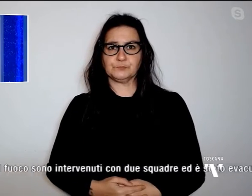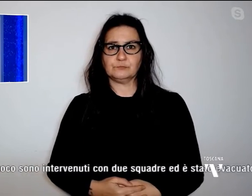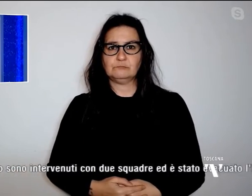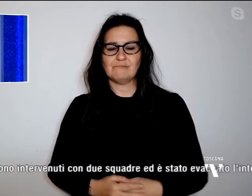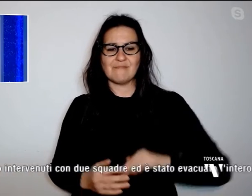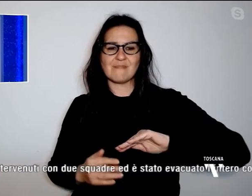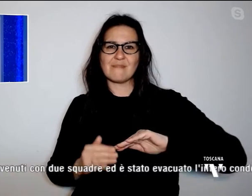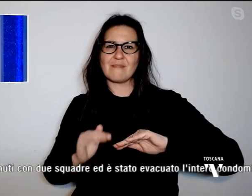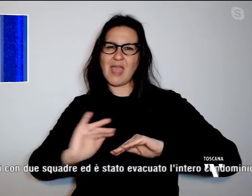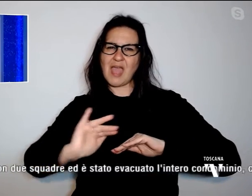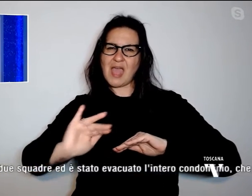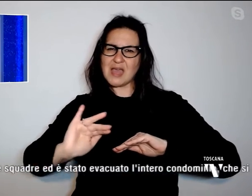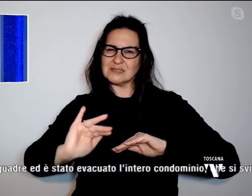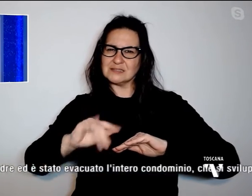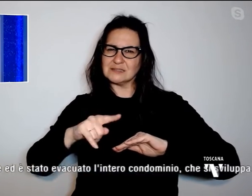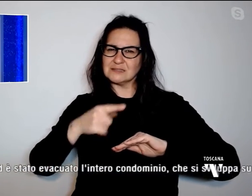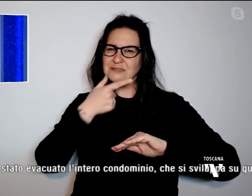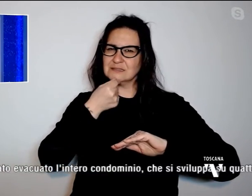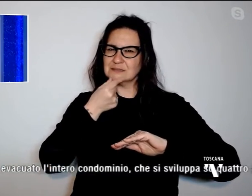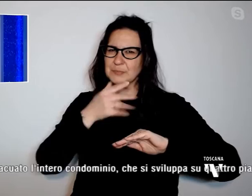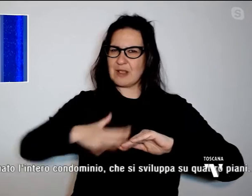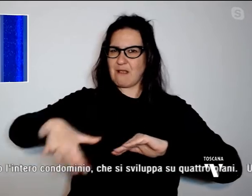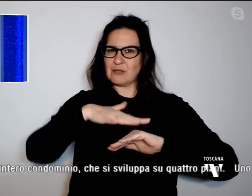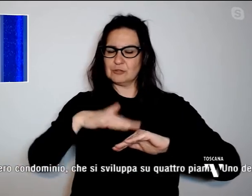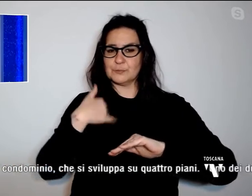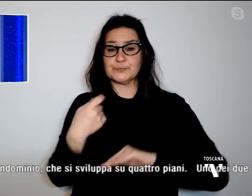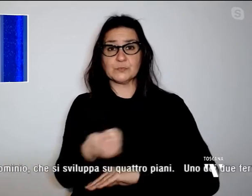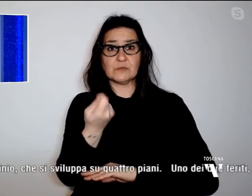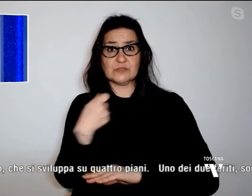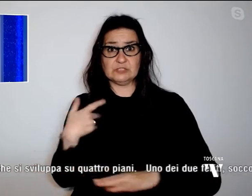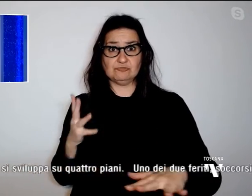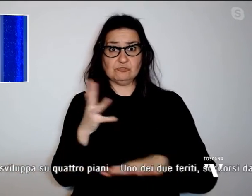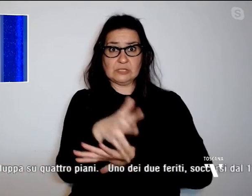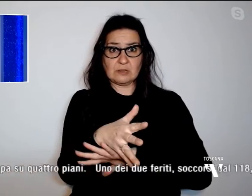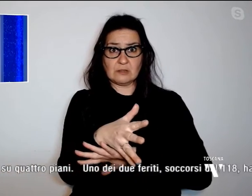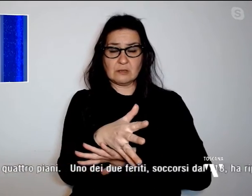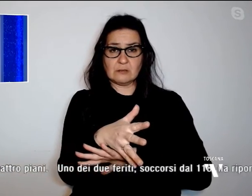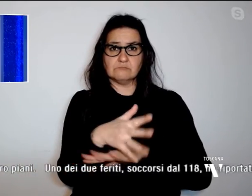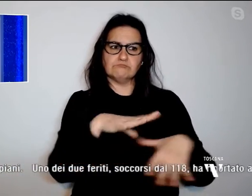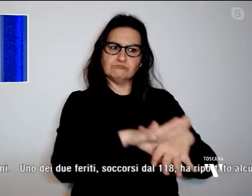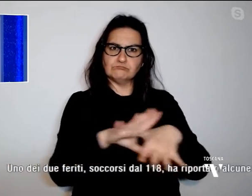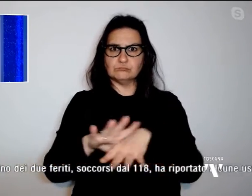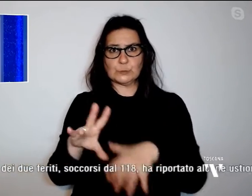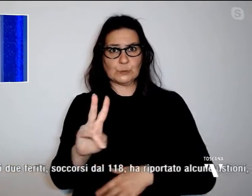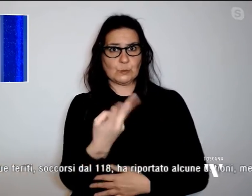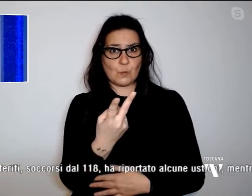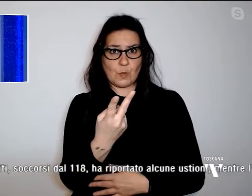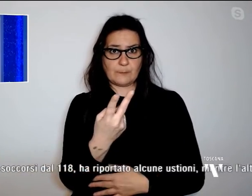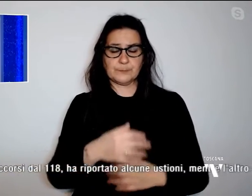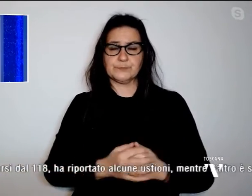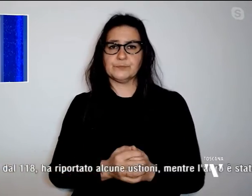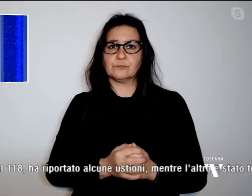città. I vigili del fuoco sono intervenuti con due squadre ed è stato evacuato l'intero